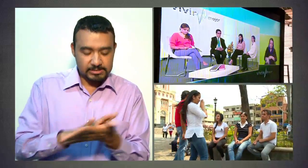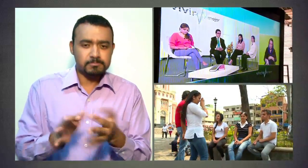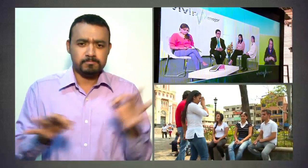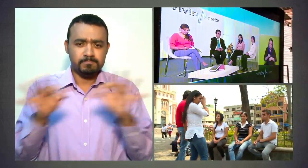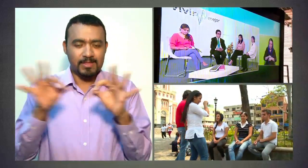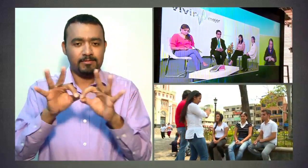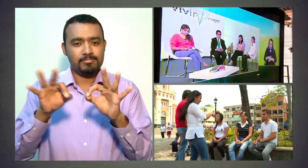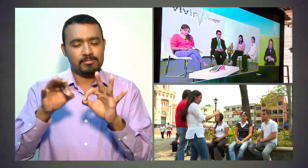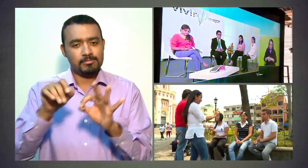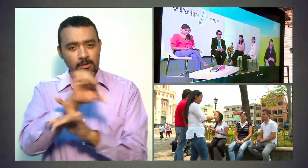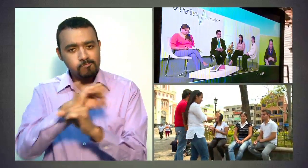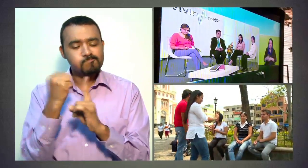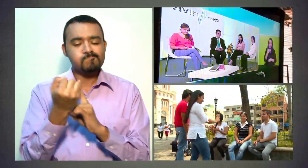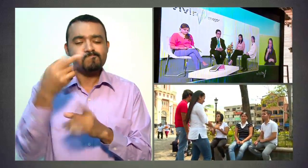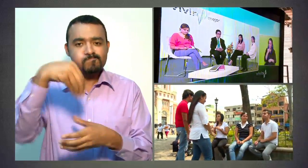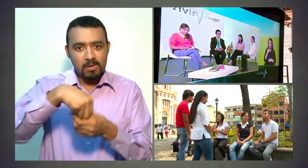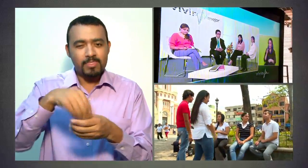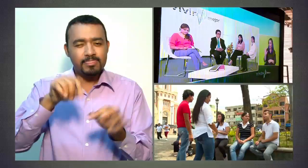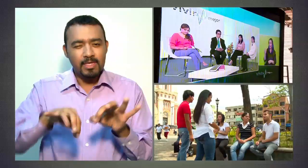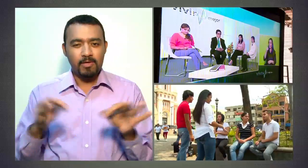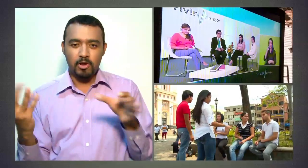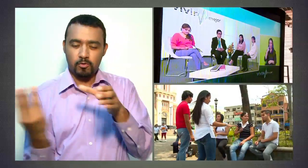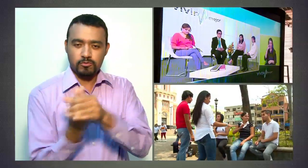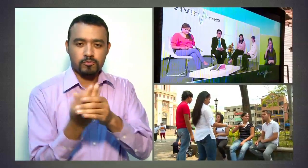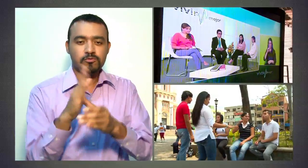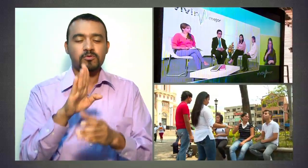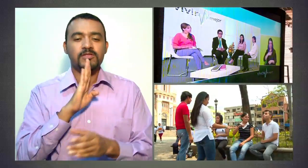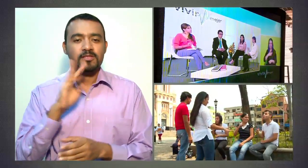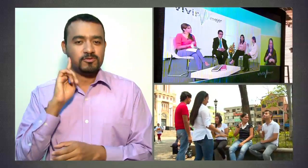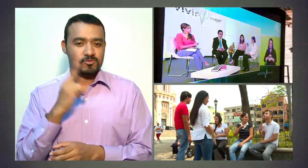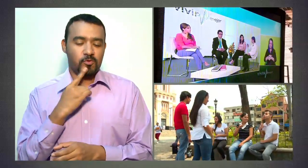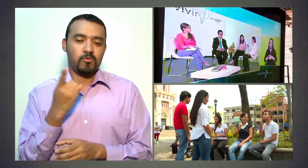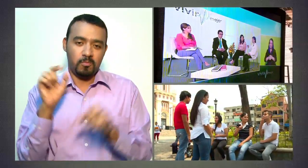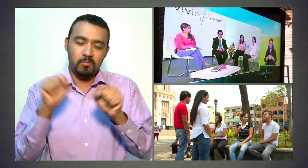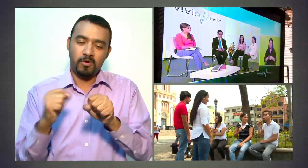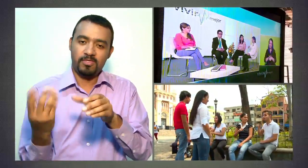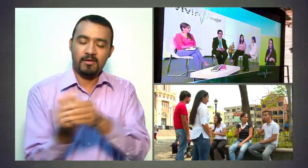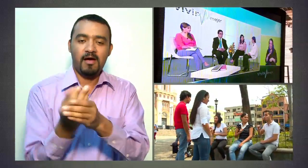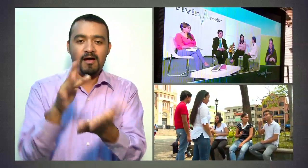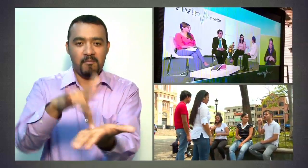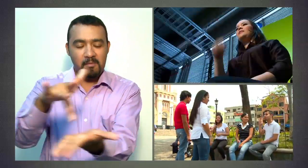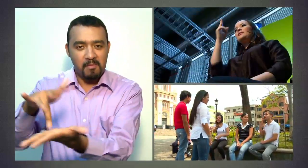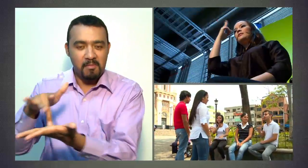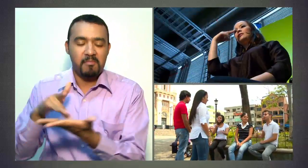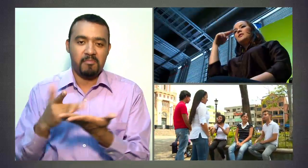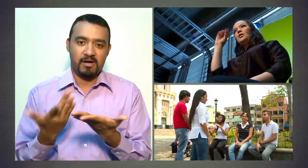juega un papel fundamental en cualquier sociedad que pretenda dar verdadera participación a las personas sordas.